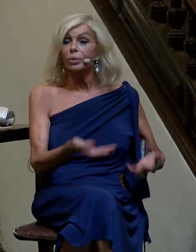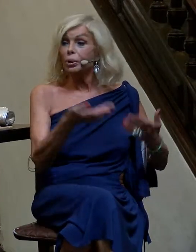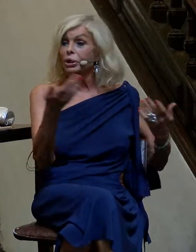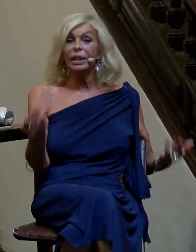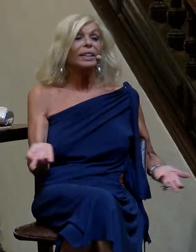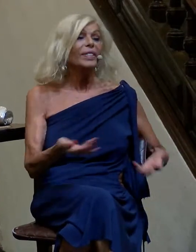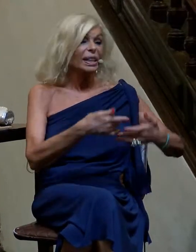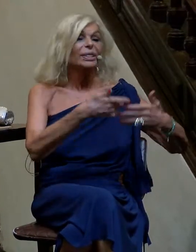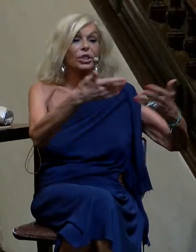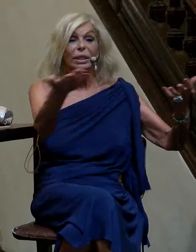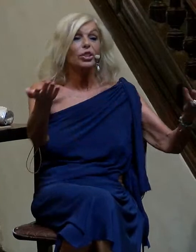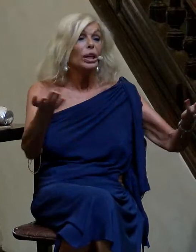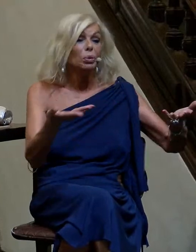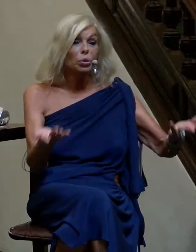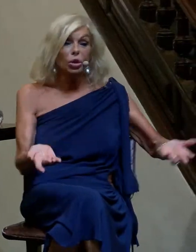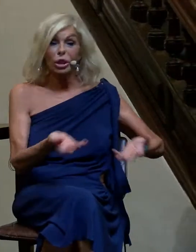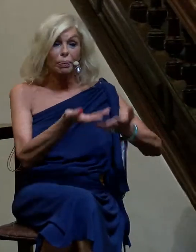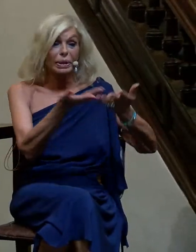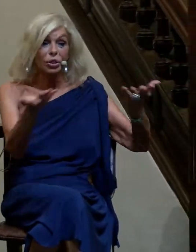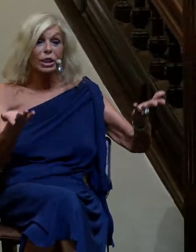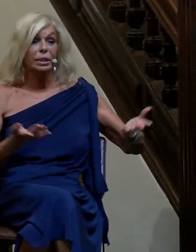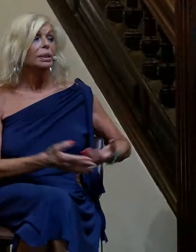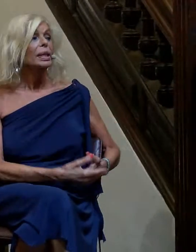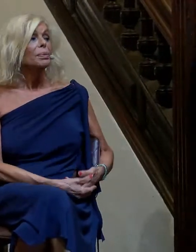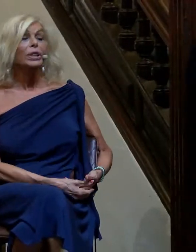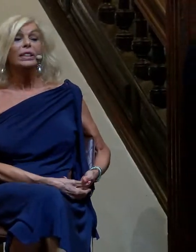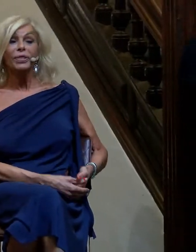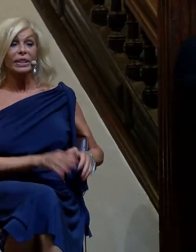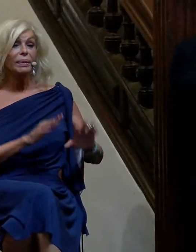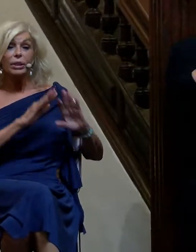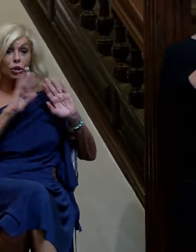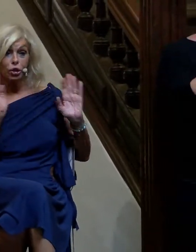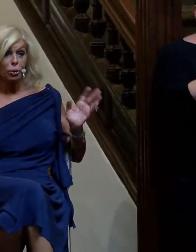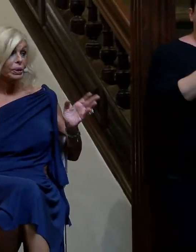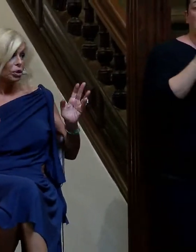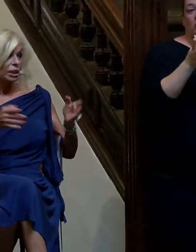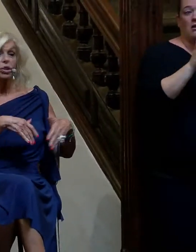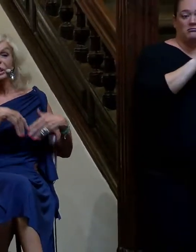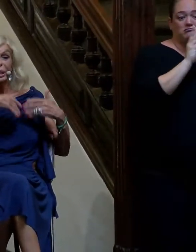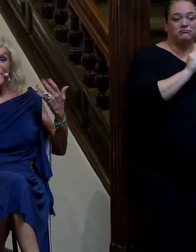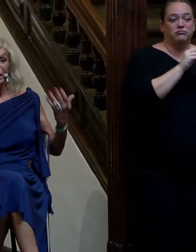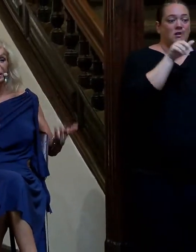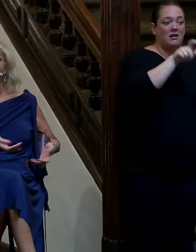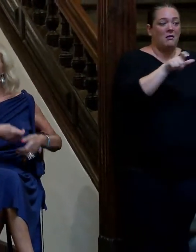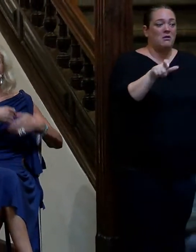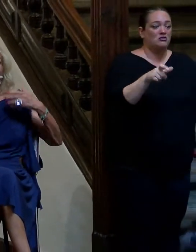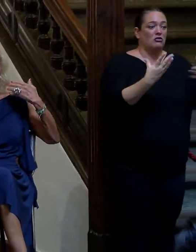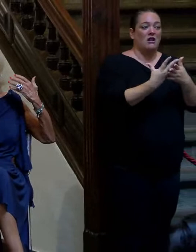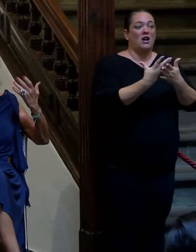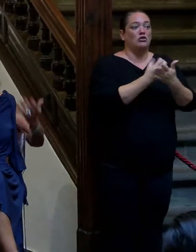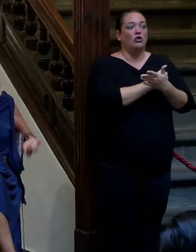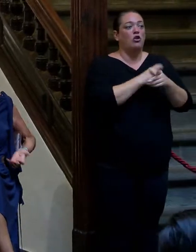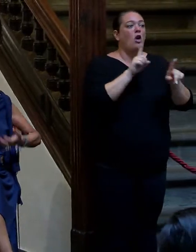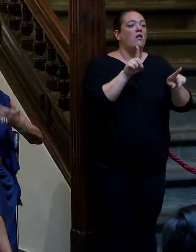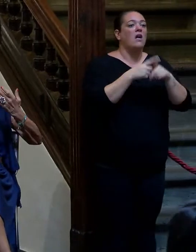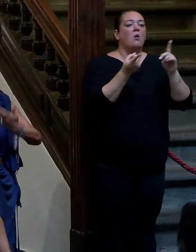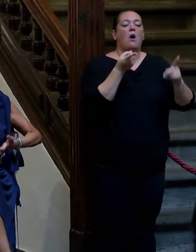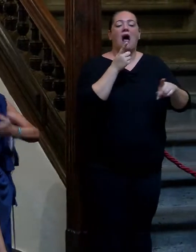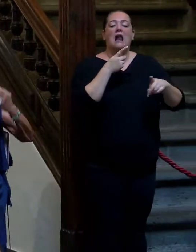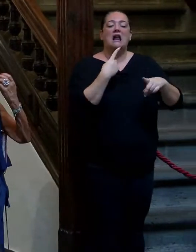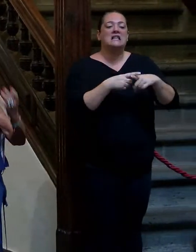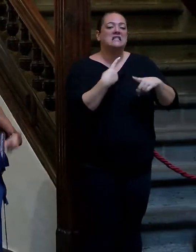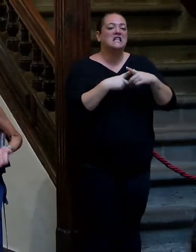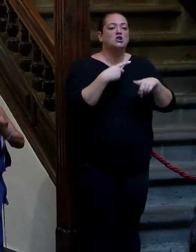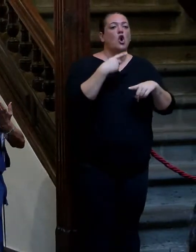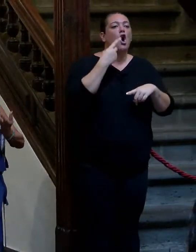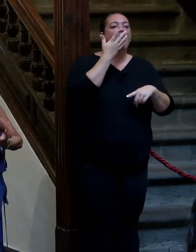de ser, de comportarte, de relacionarte con el mundo, con las personas. Porque en definitiva todos somos personas con independencia de la identidad sexual, del color,